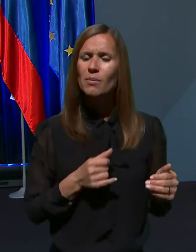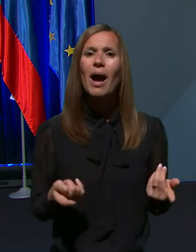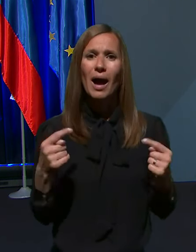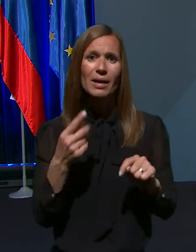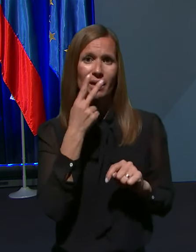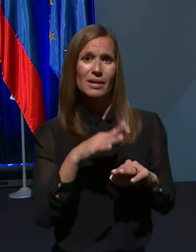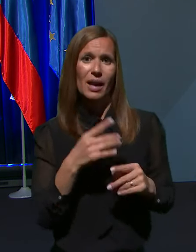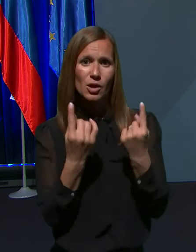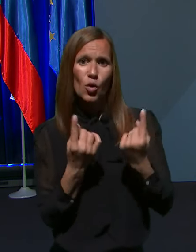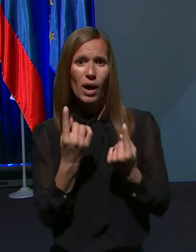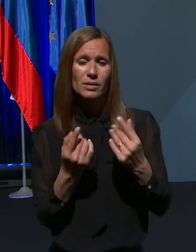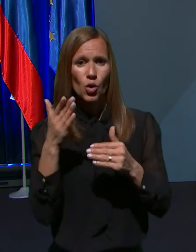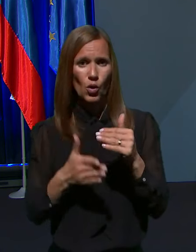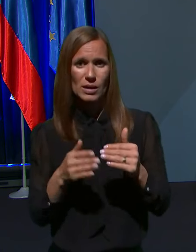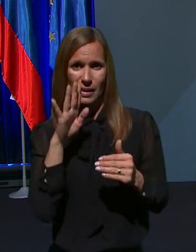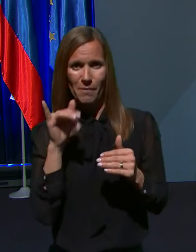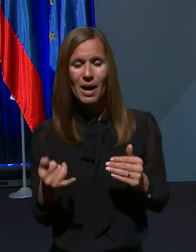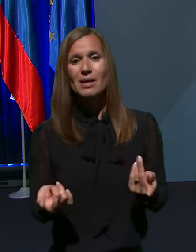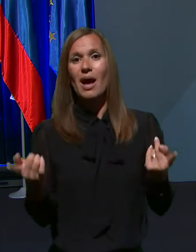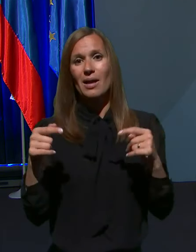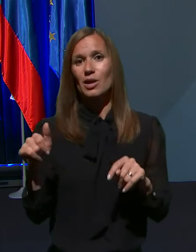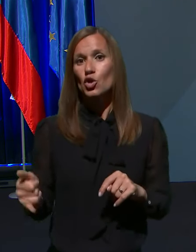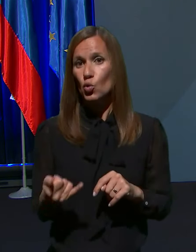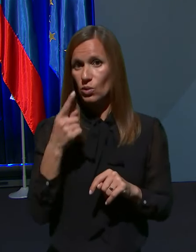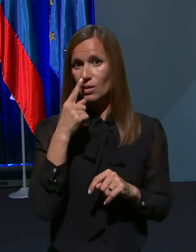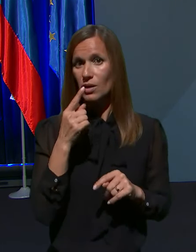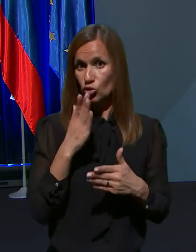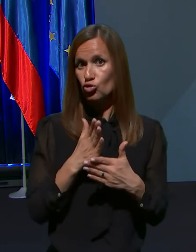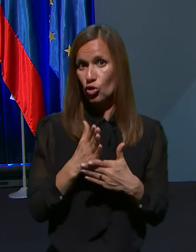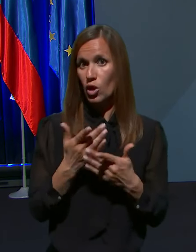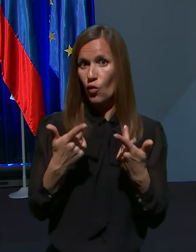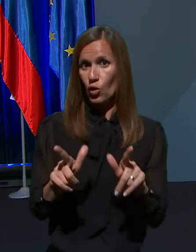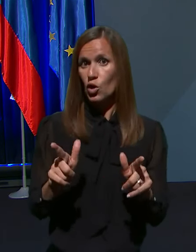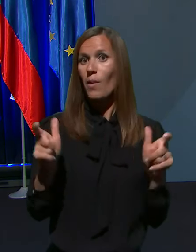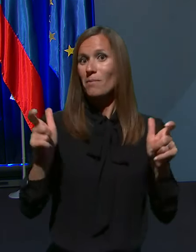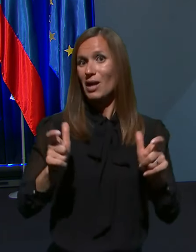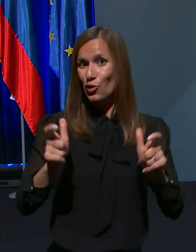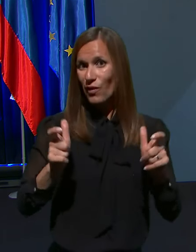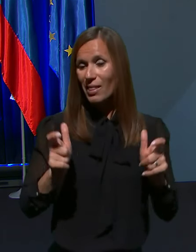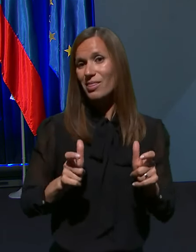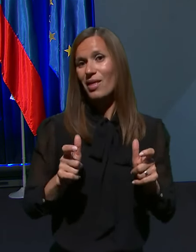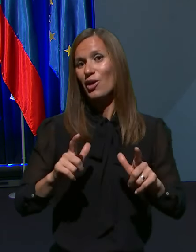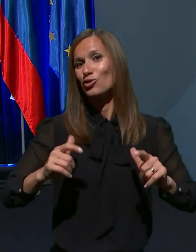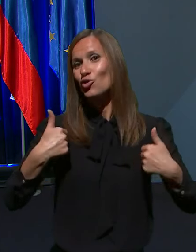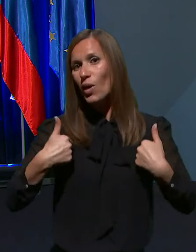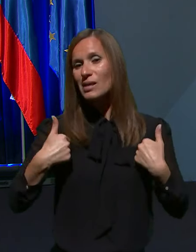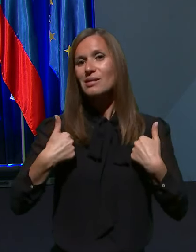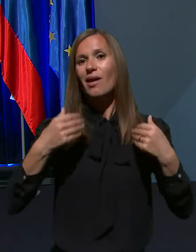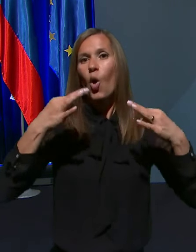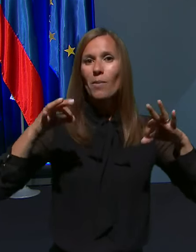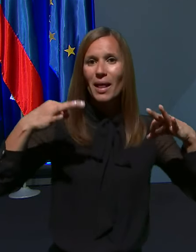dogajanje konec maja ali junija že dovoljeno praznovanje življanskih obletnic, porok,